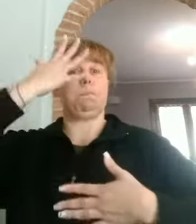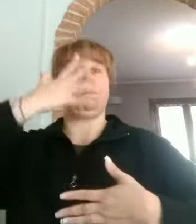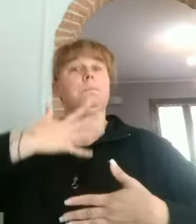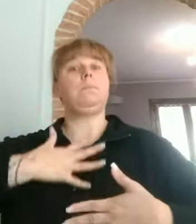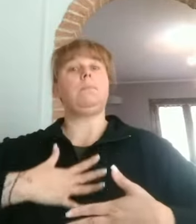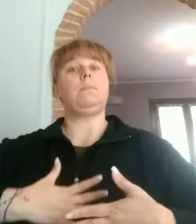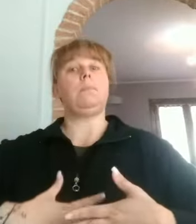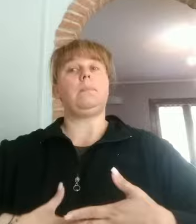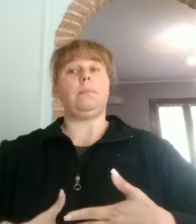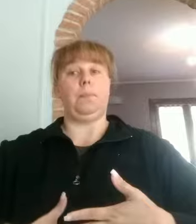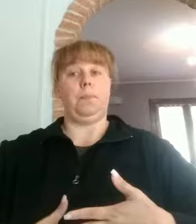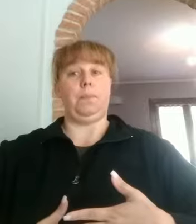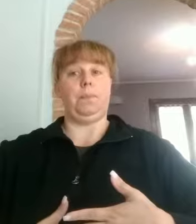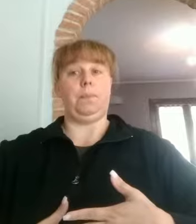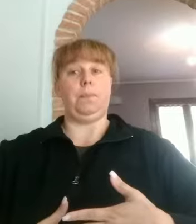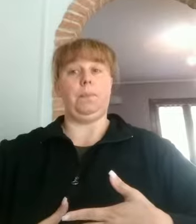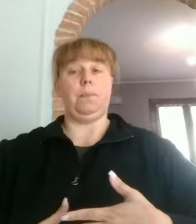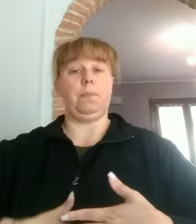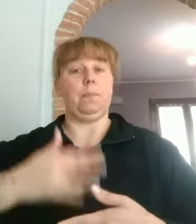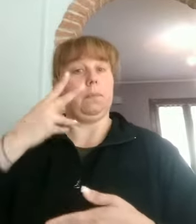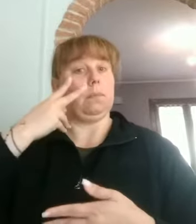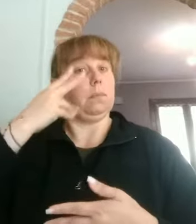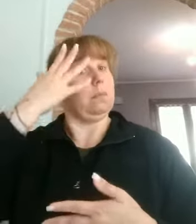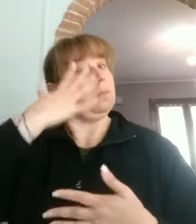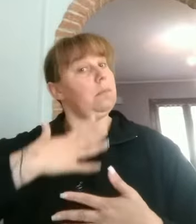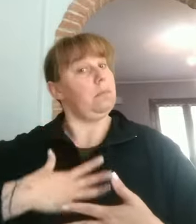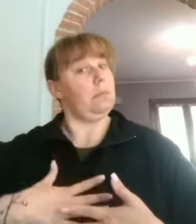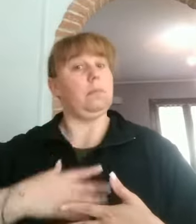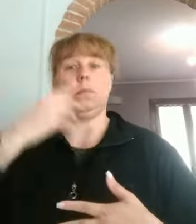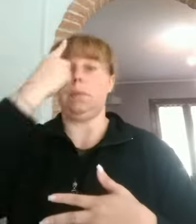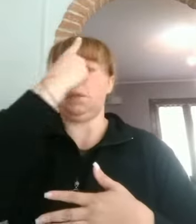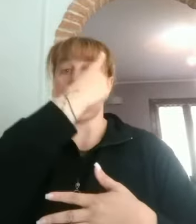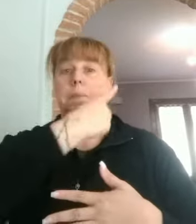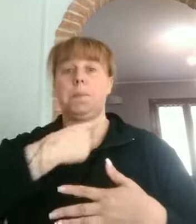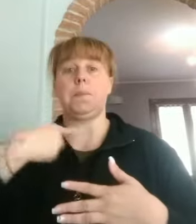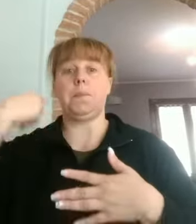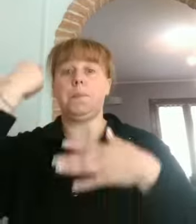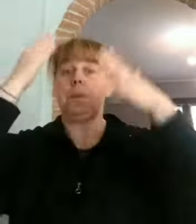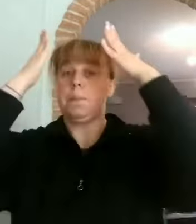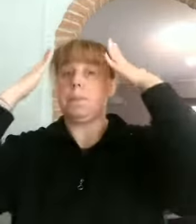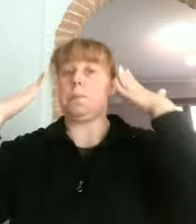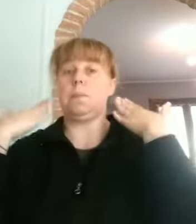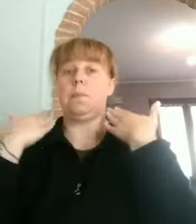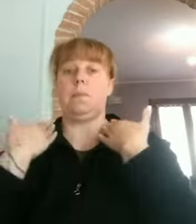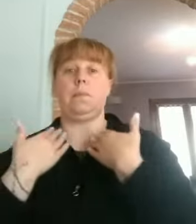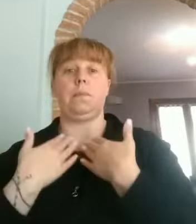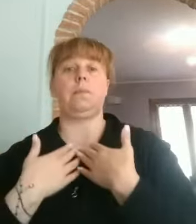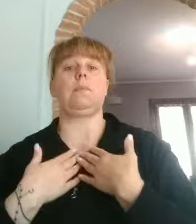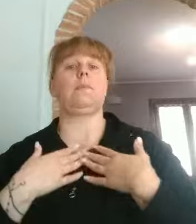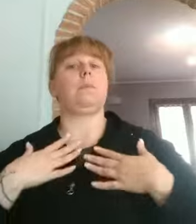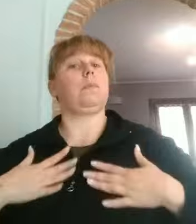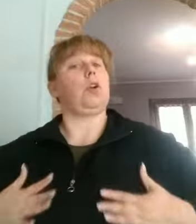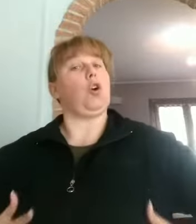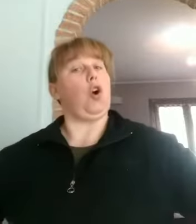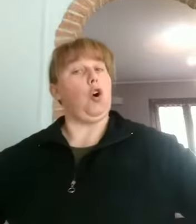disegnare voi stessi. Come potete vedere, questo sono io. This is me. Ok? E dovete